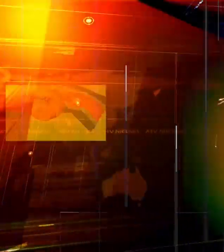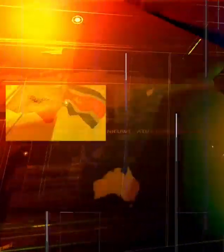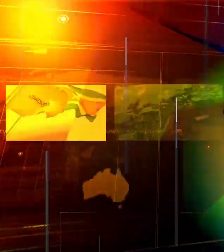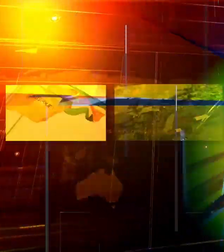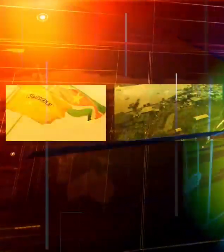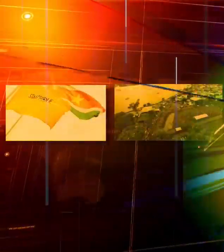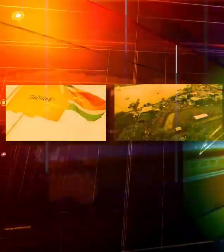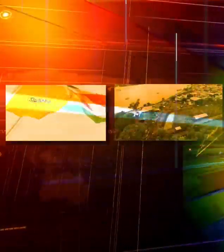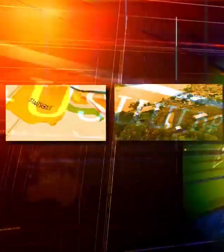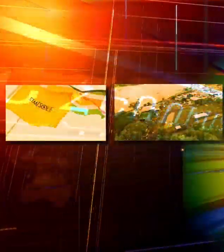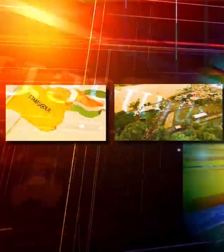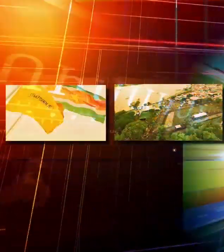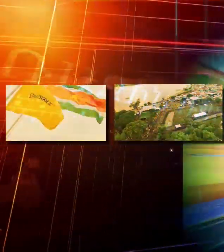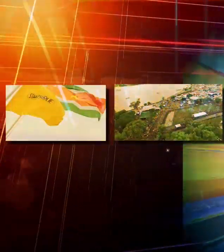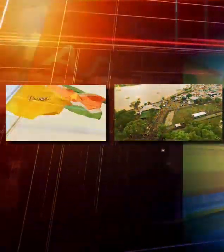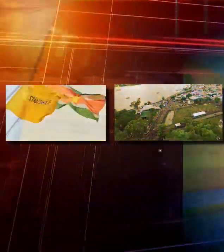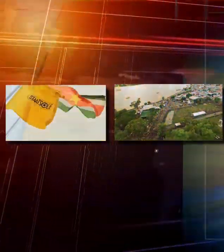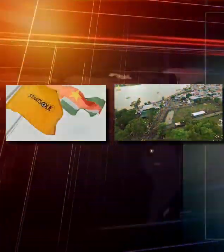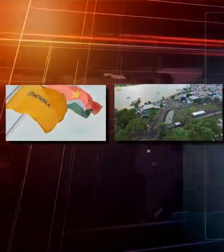MUZIEK